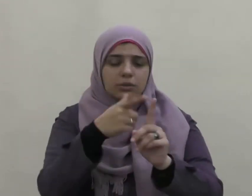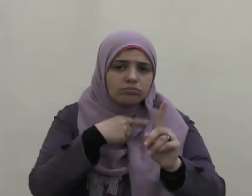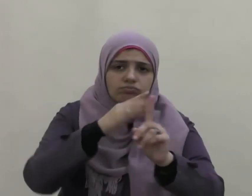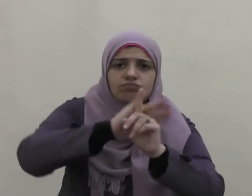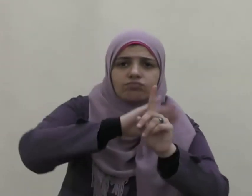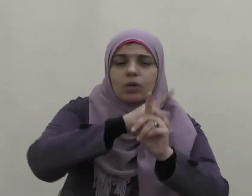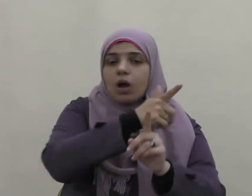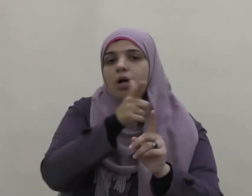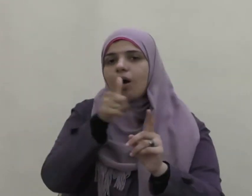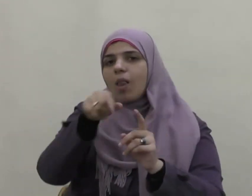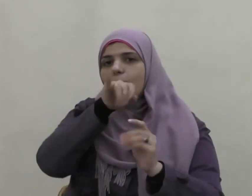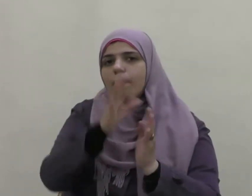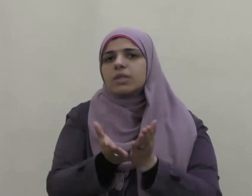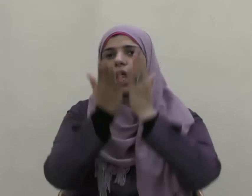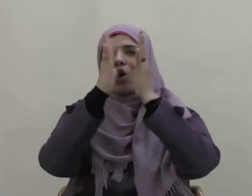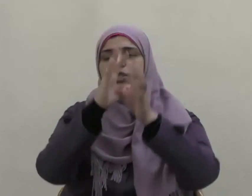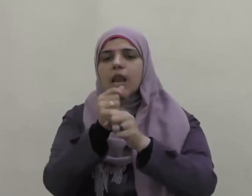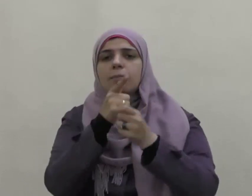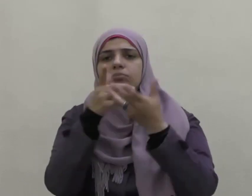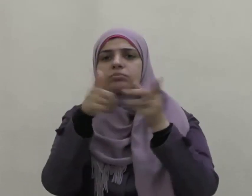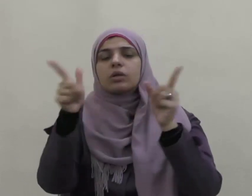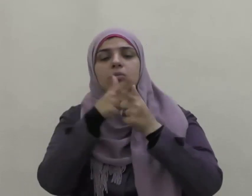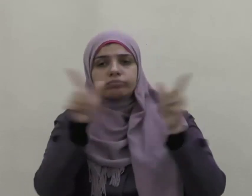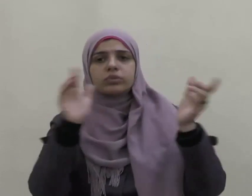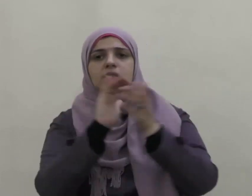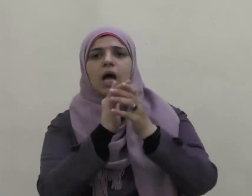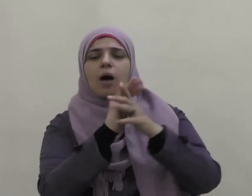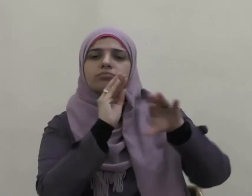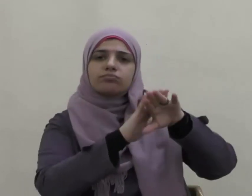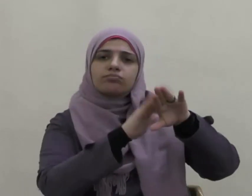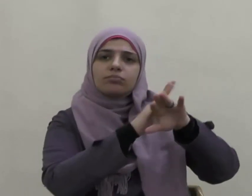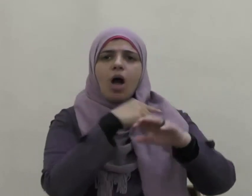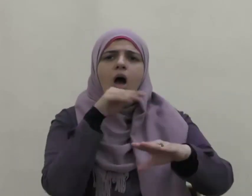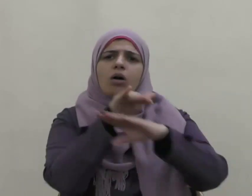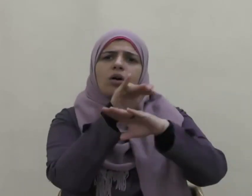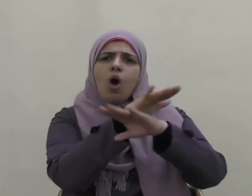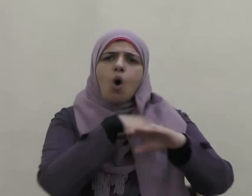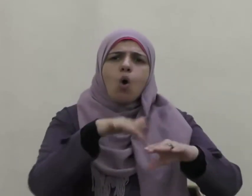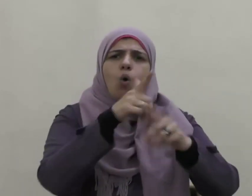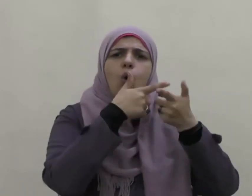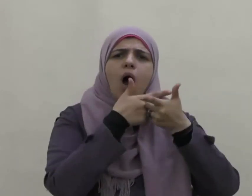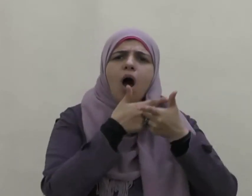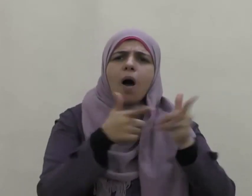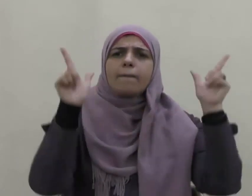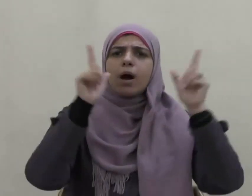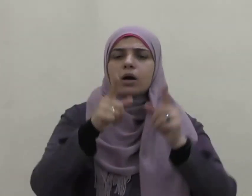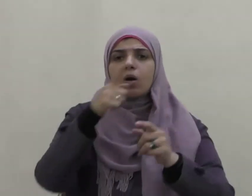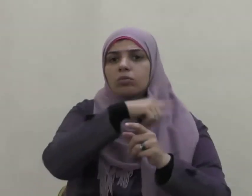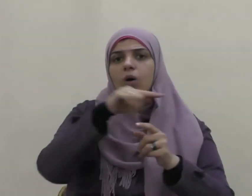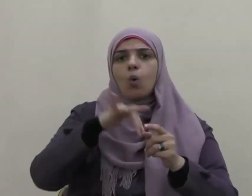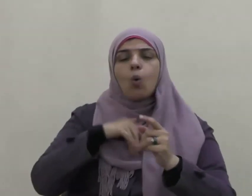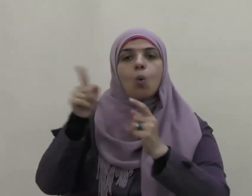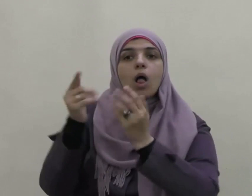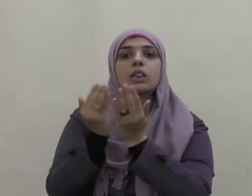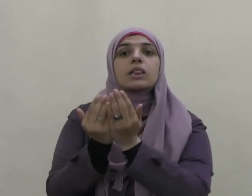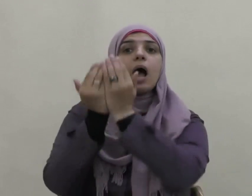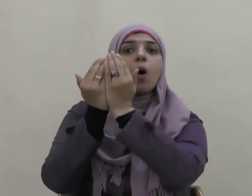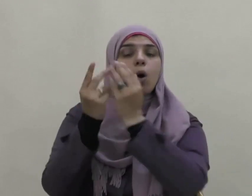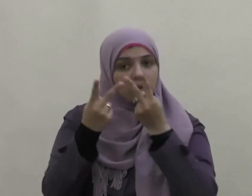صلى الله عليه وسلم لأصحابه وأخبرهم أنه مستجاب الدعوة فعن عمر